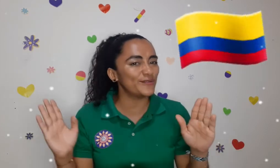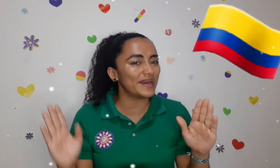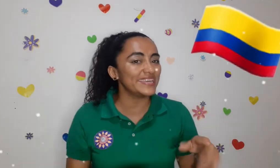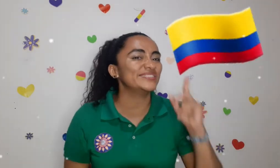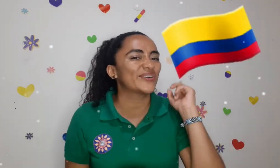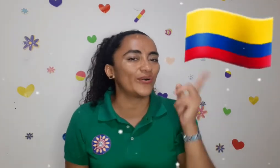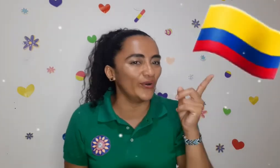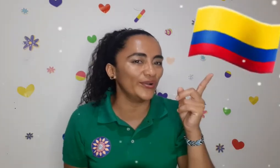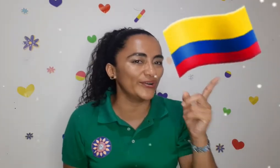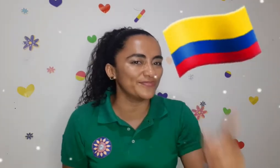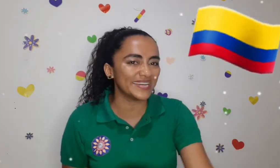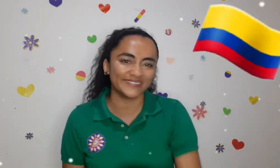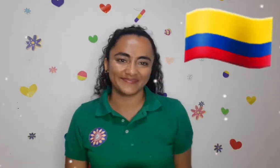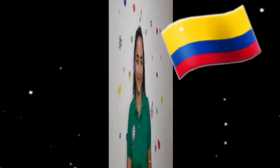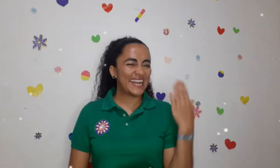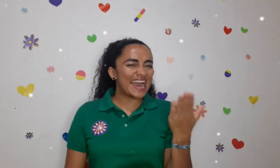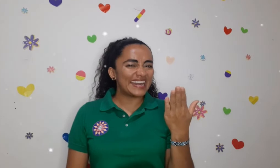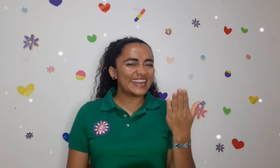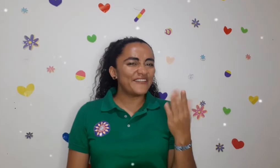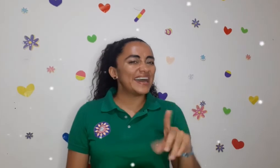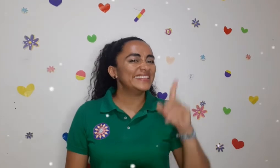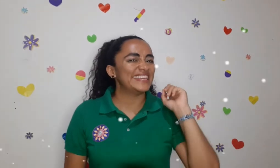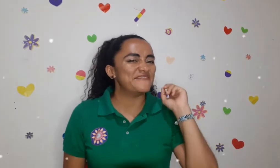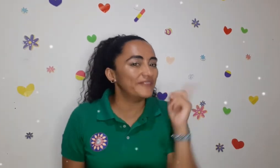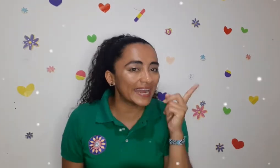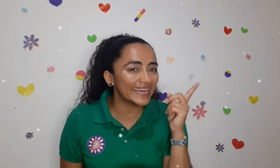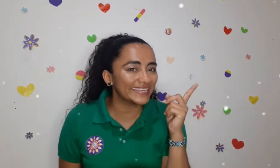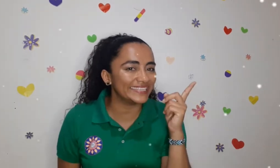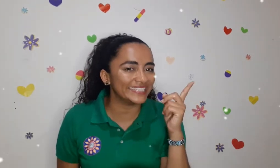país, Colombia. Carnaval de Barranquilla